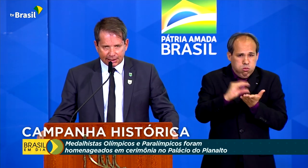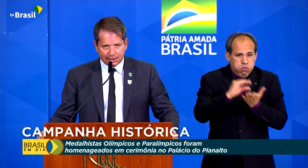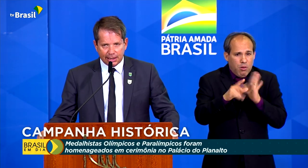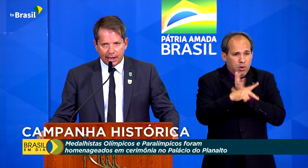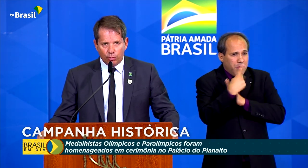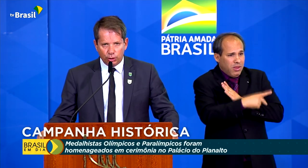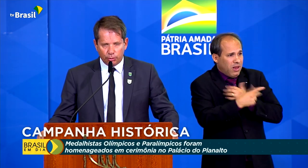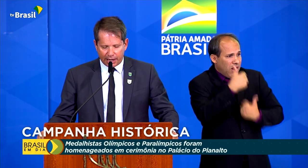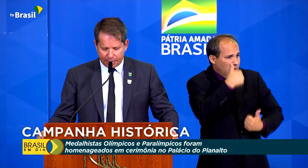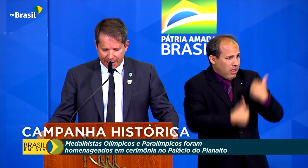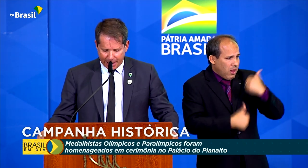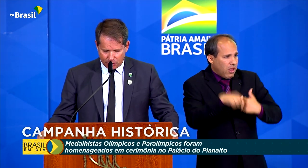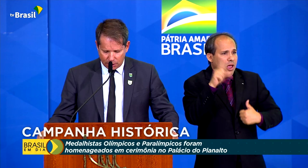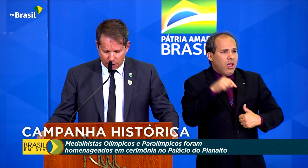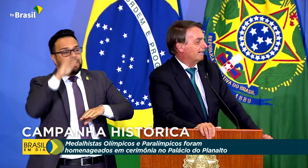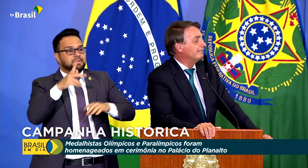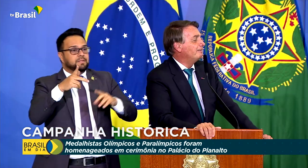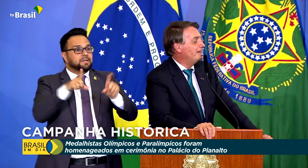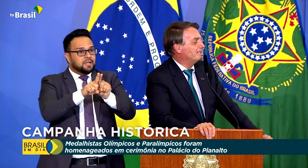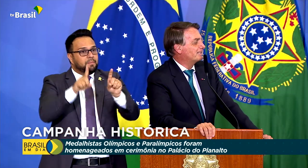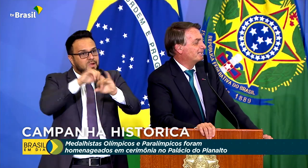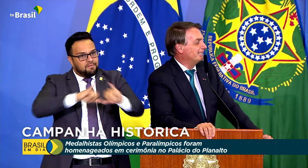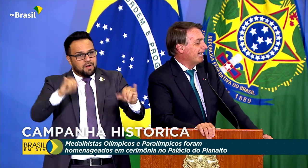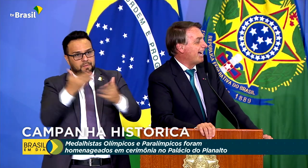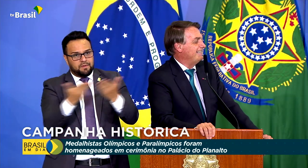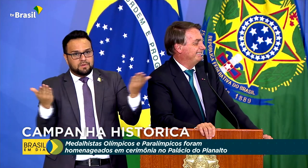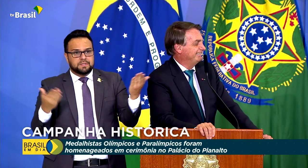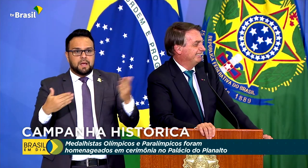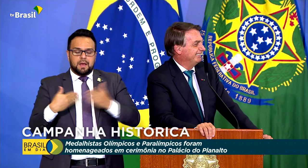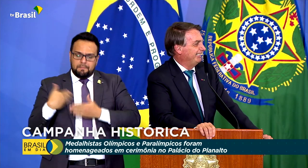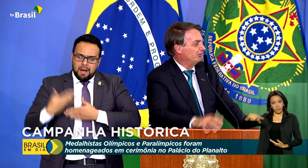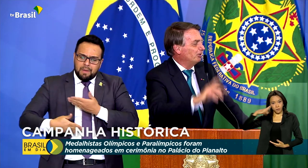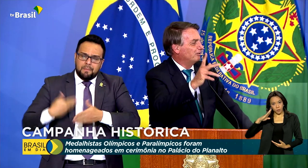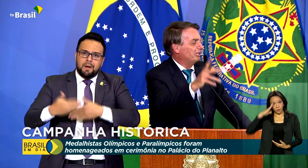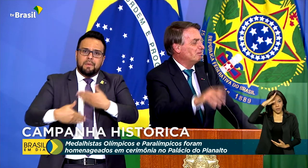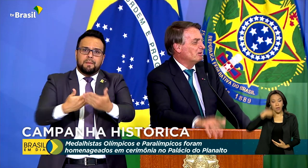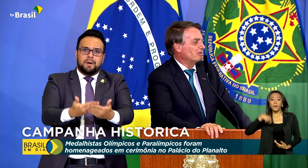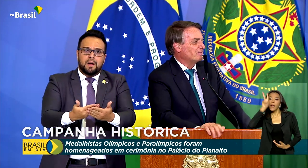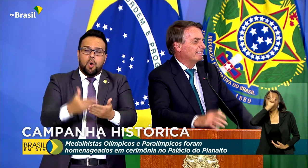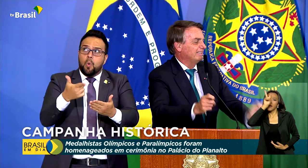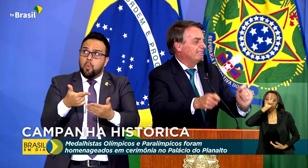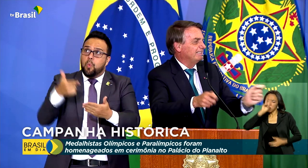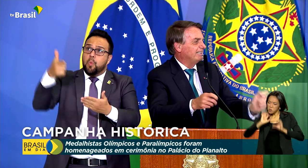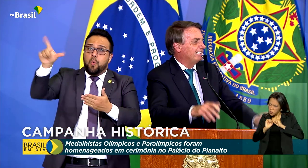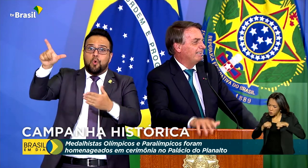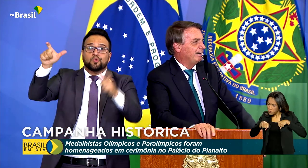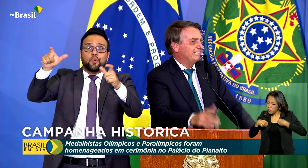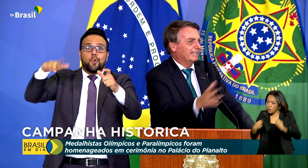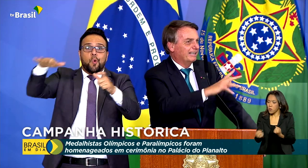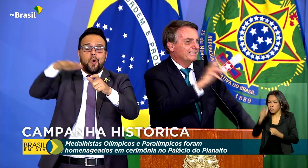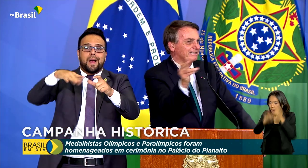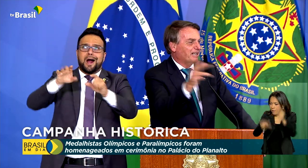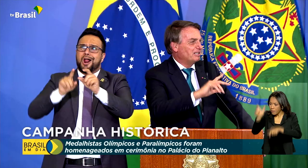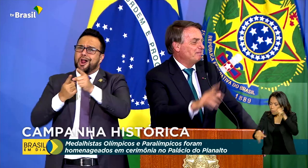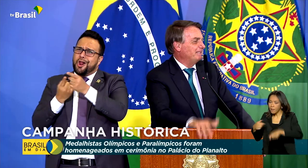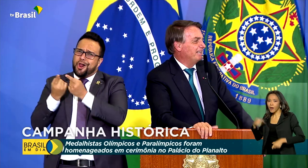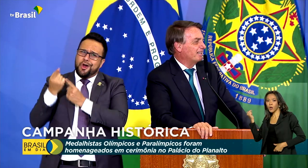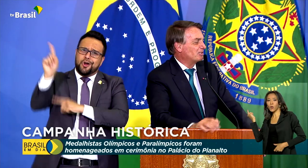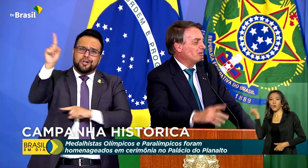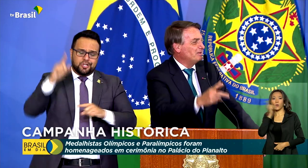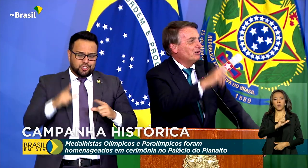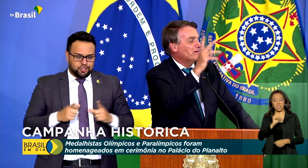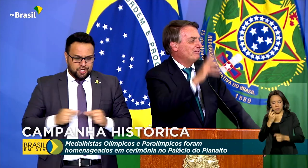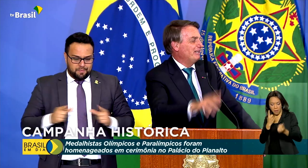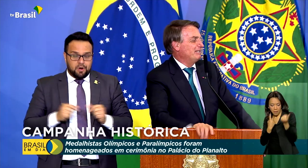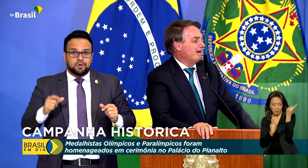esses atletas é muito bem empregado. O presidente Jair Bolsonaro lembrou a dedicação necessária para atingir o alto